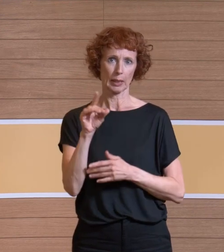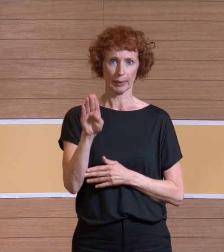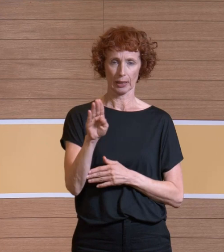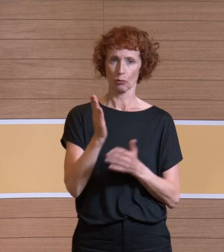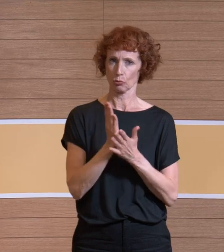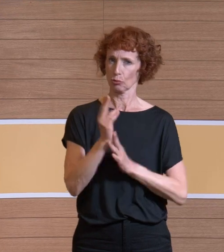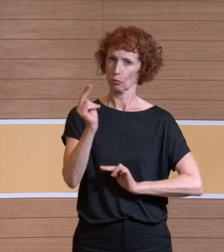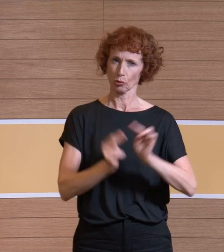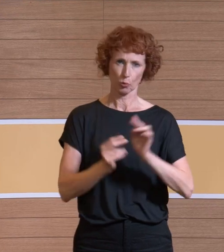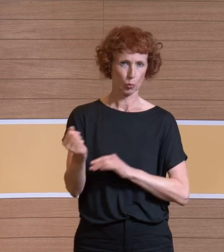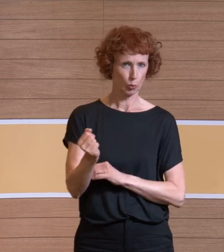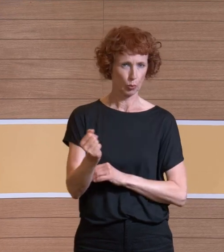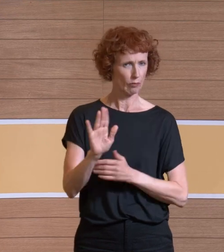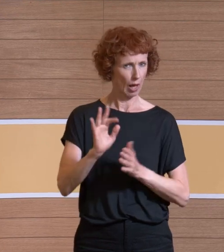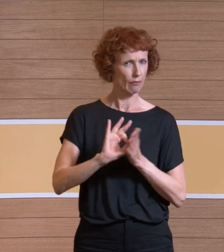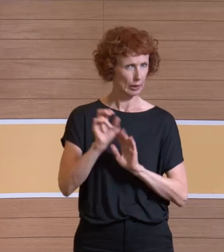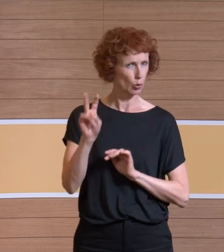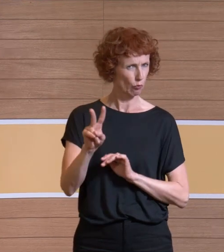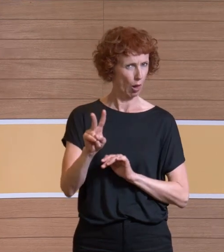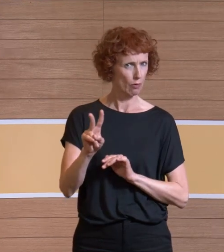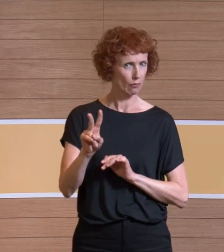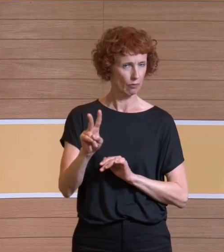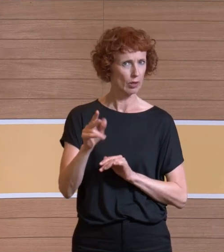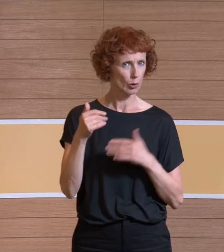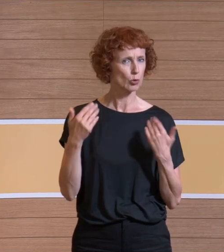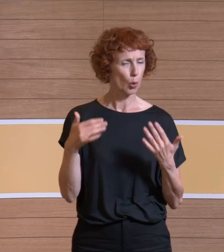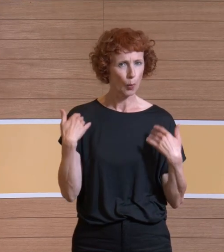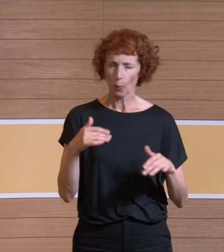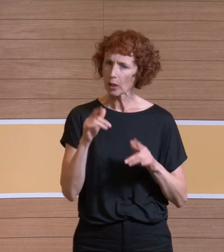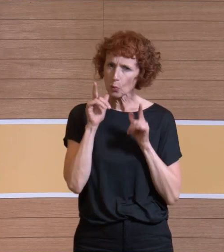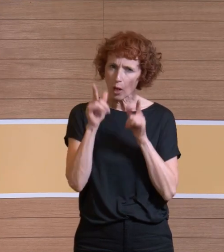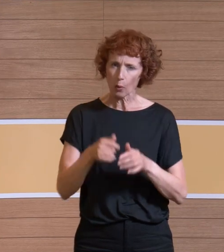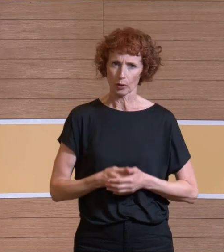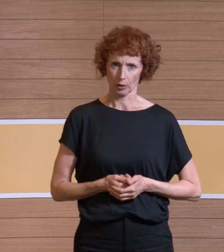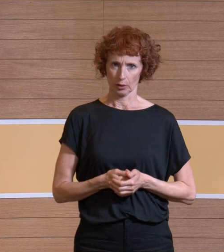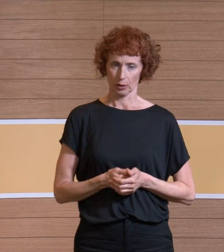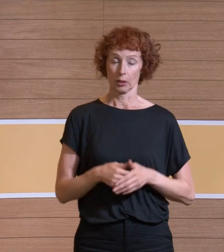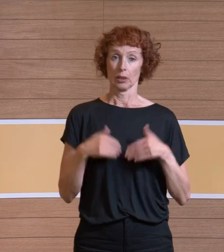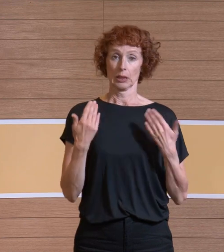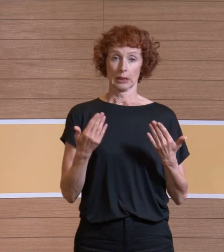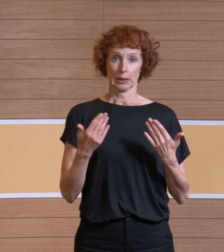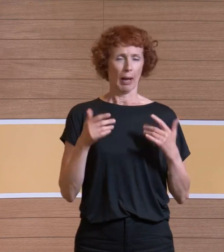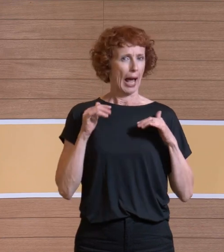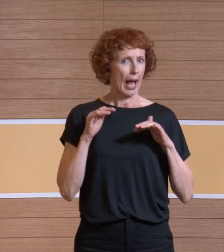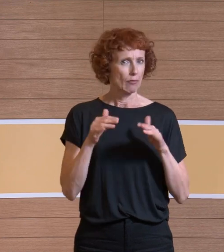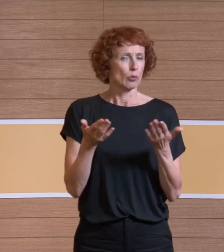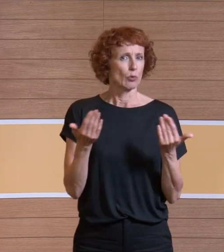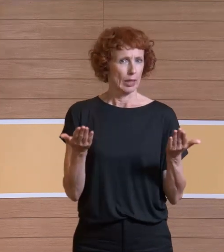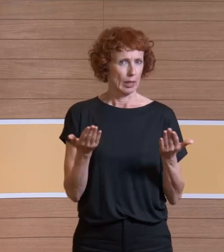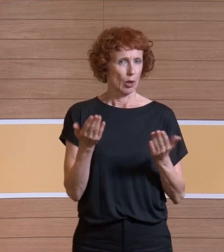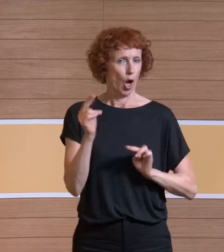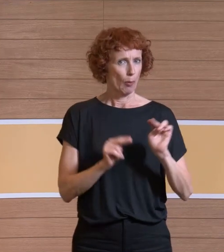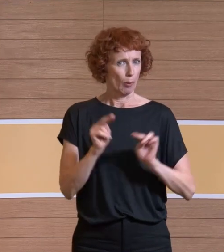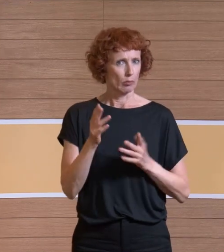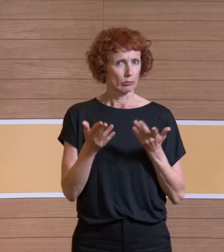Wenn ich es richtig gerechnet habe, Faktor 12 ist das. Das ist also viel zu laut. Wir konnten keinen Einfluss feststellen, ob es einen Unterschied der